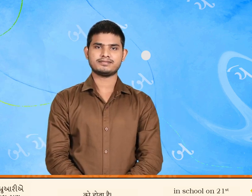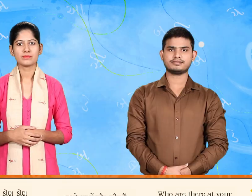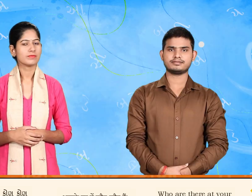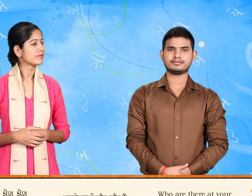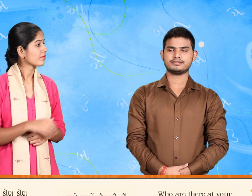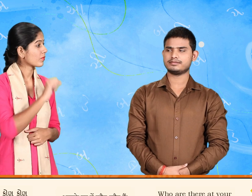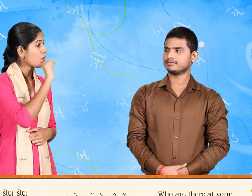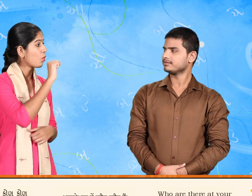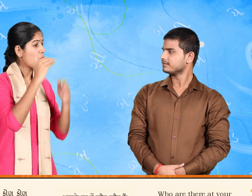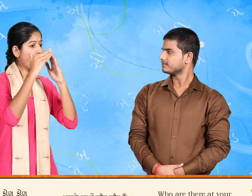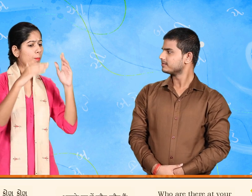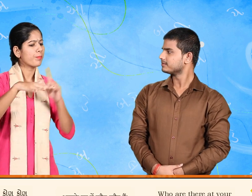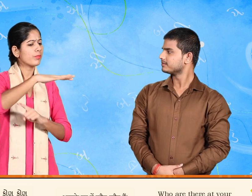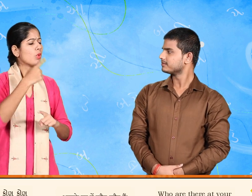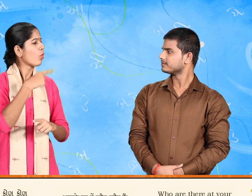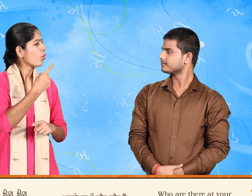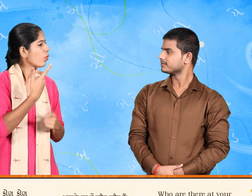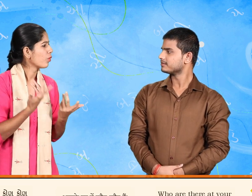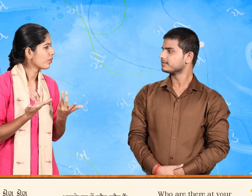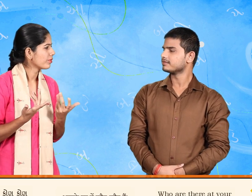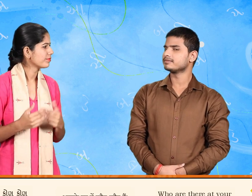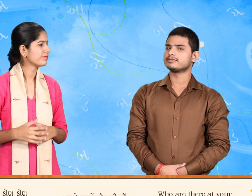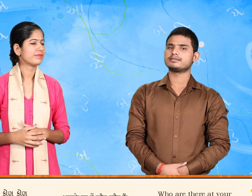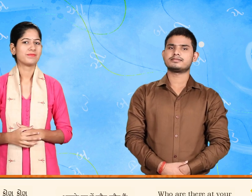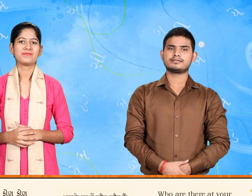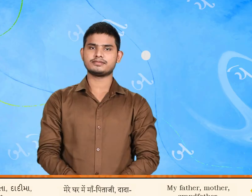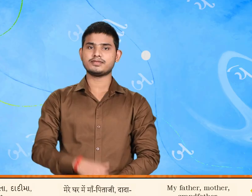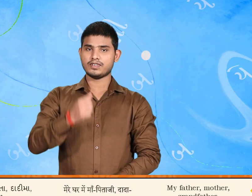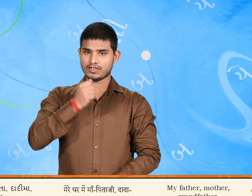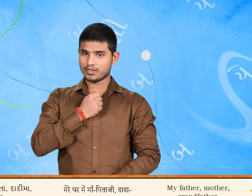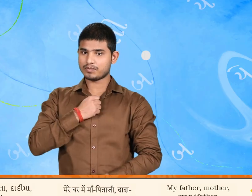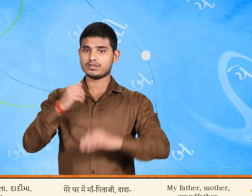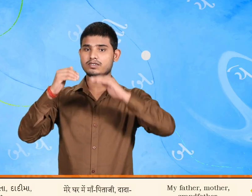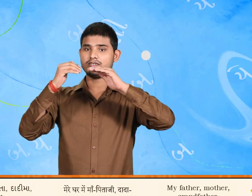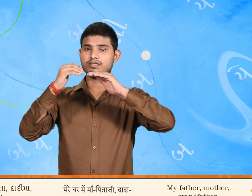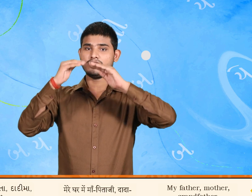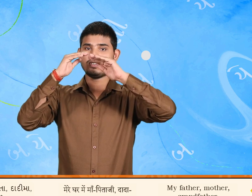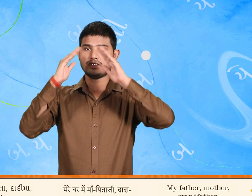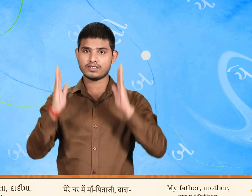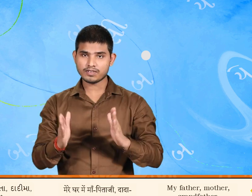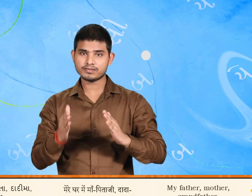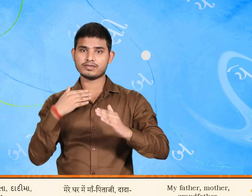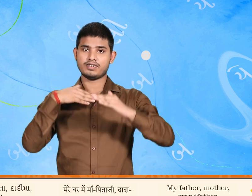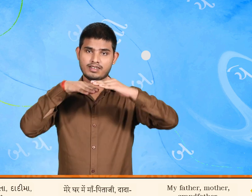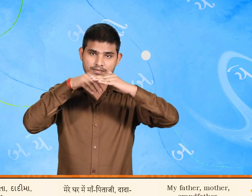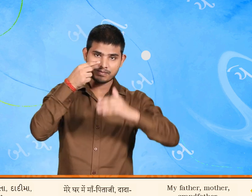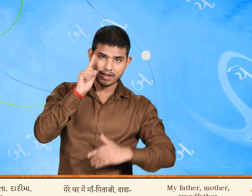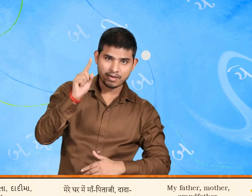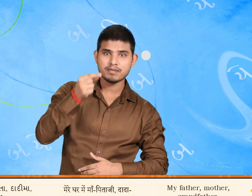તમારા ઘરમાં કાણ કાણ છે મારા માતા પેતા દાદીમાં દાદાજી